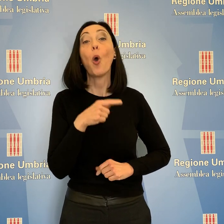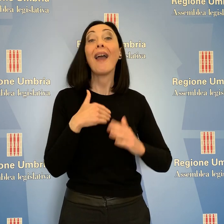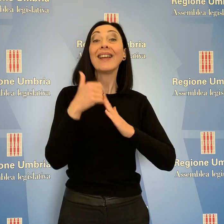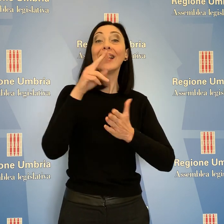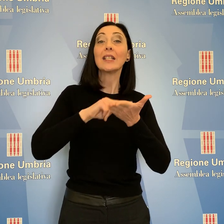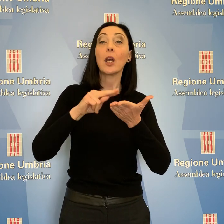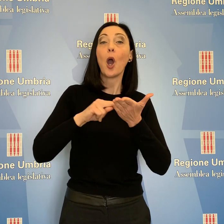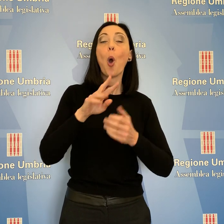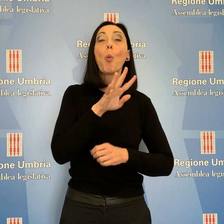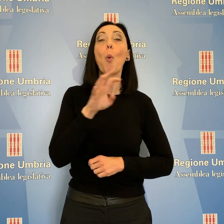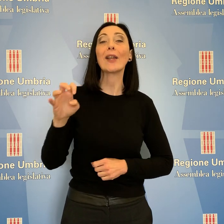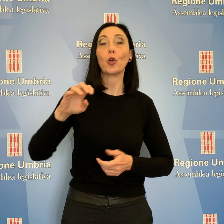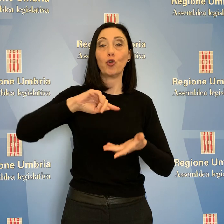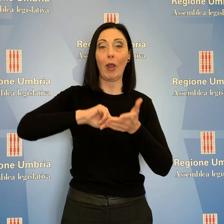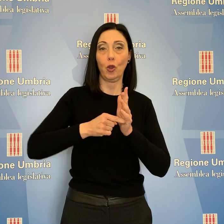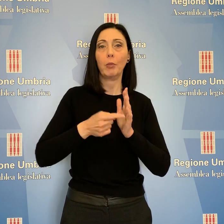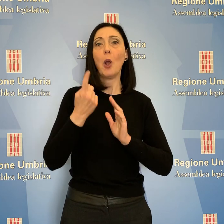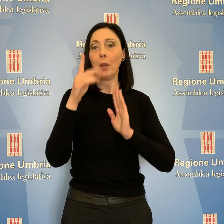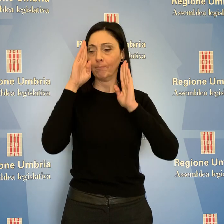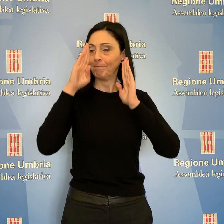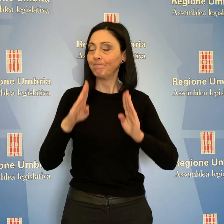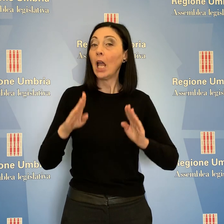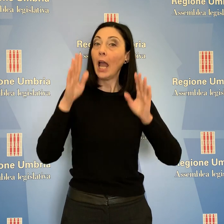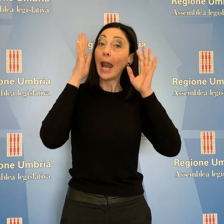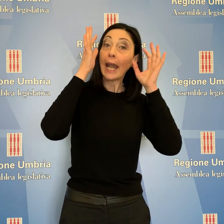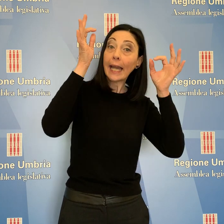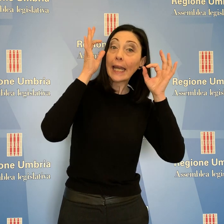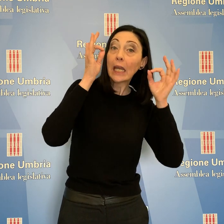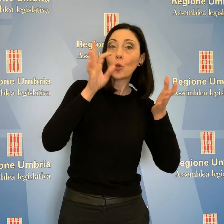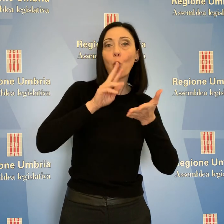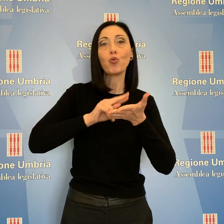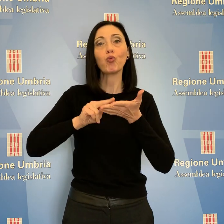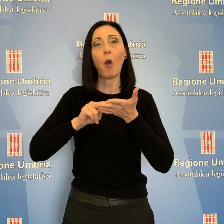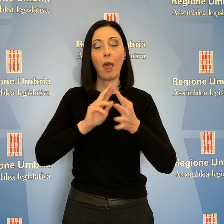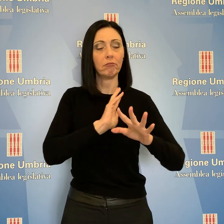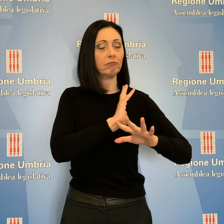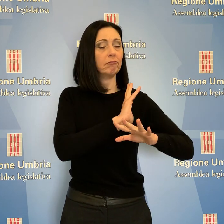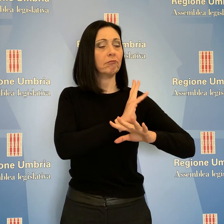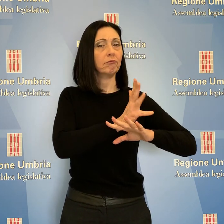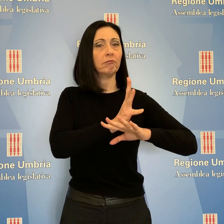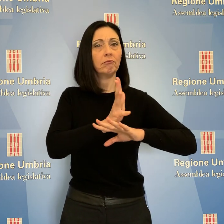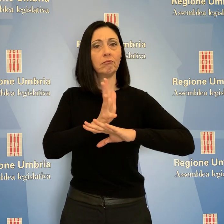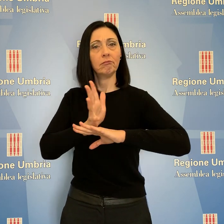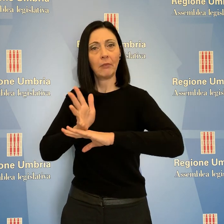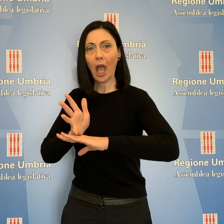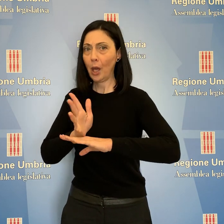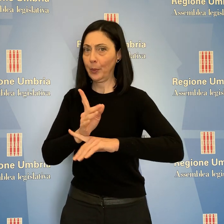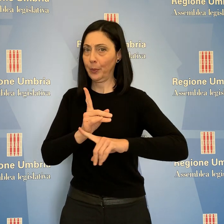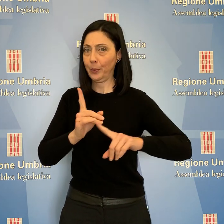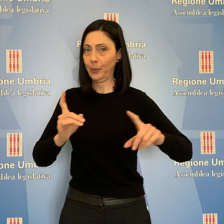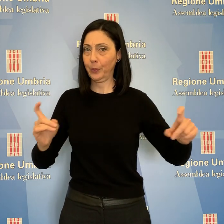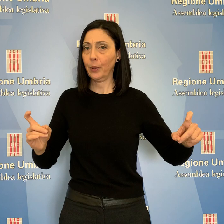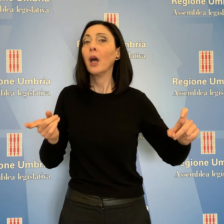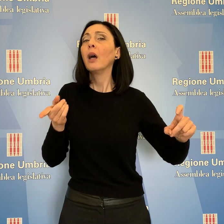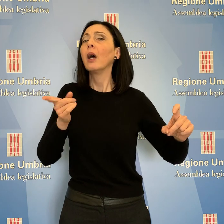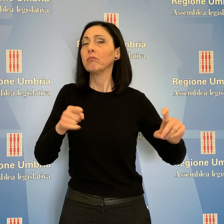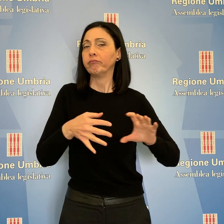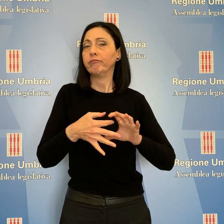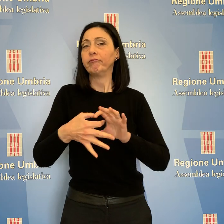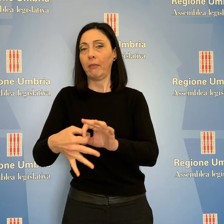milioni, con attenzione ai nido e alle scuole, una linea di intervento che inciderà su vari settori, con ricadute